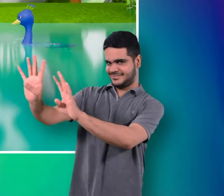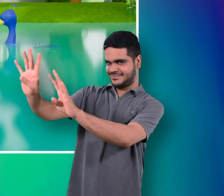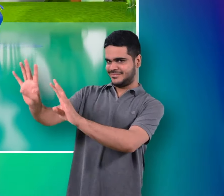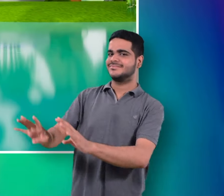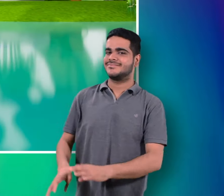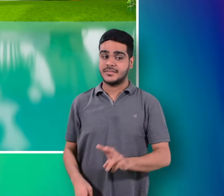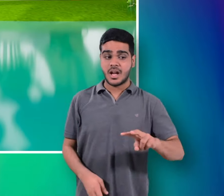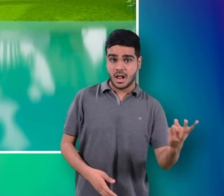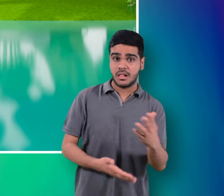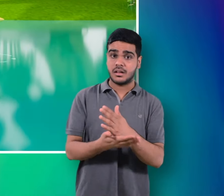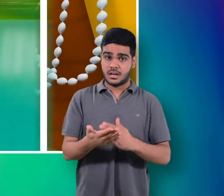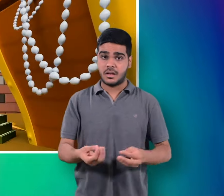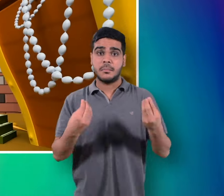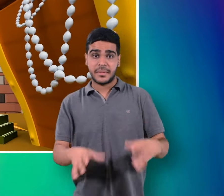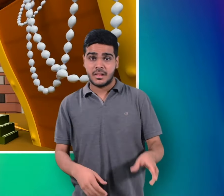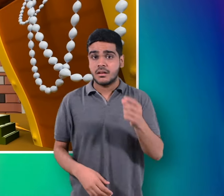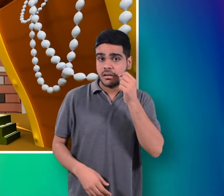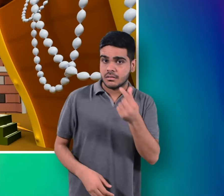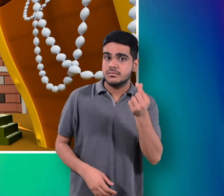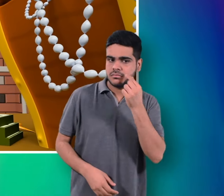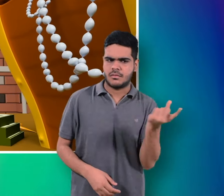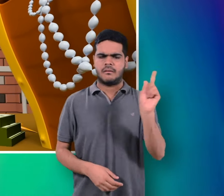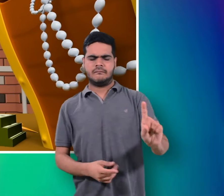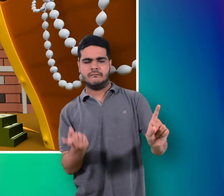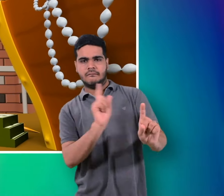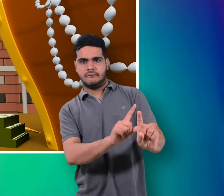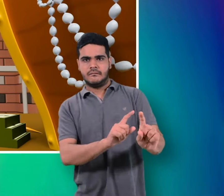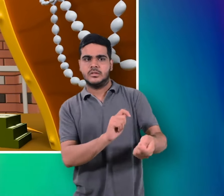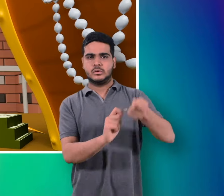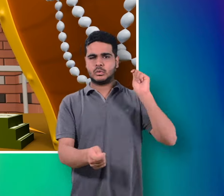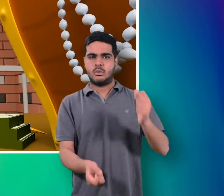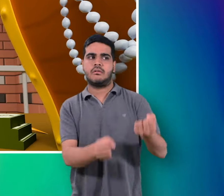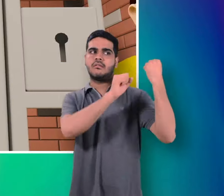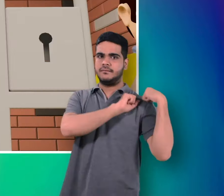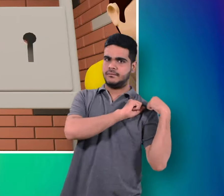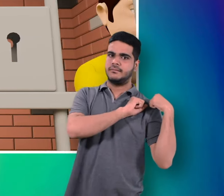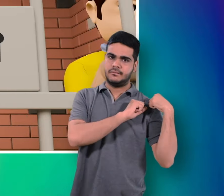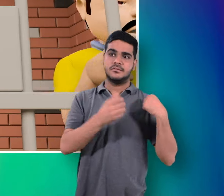गए बाकी जो बचा था काले चोर ले गए